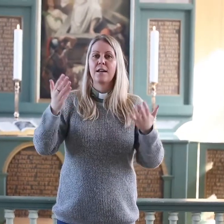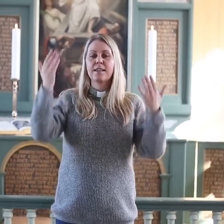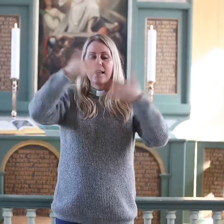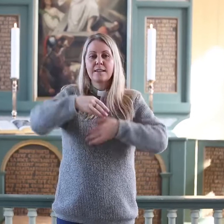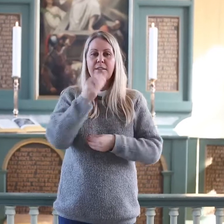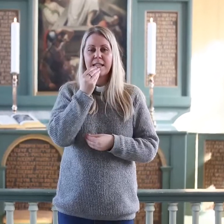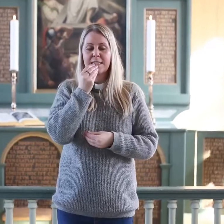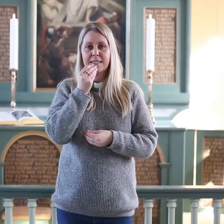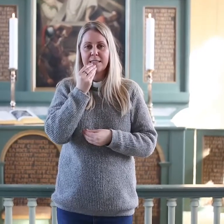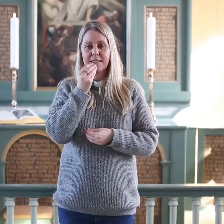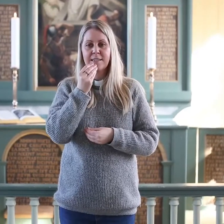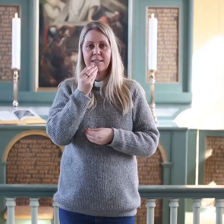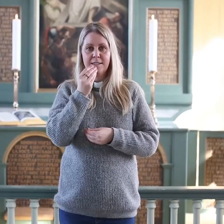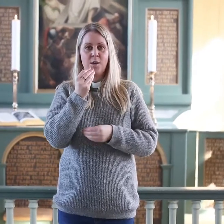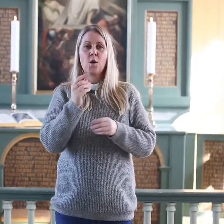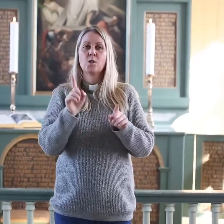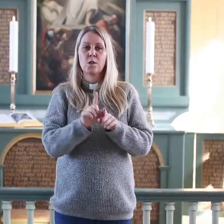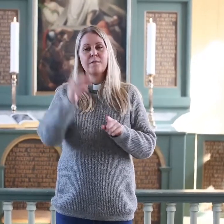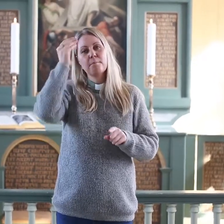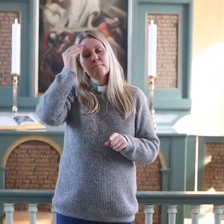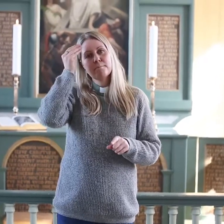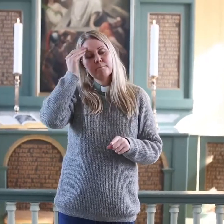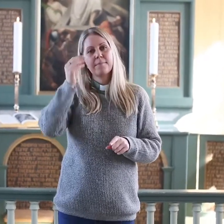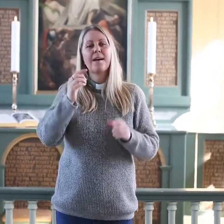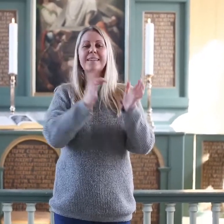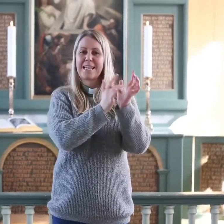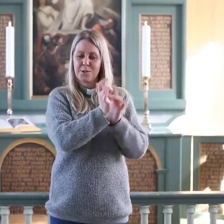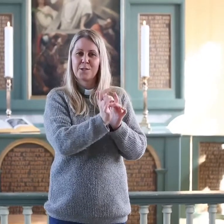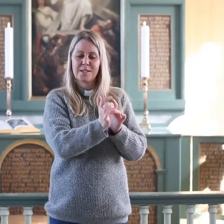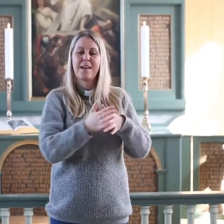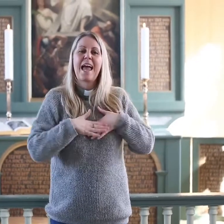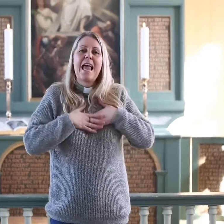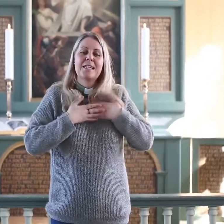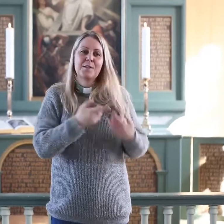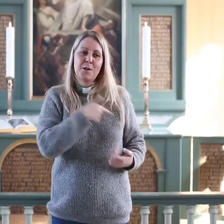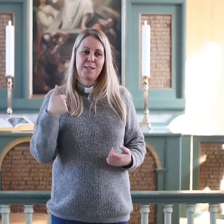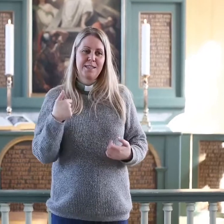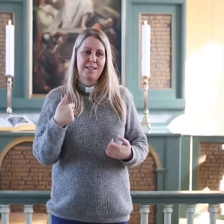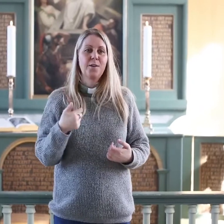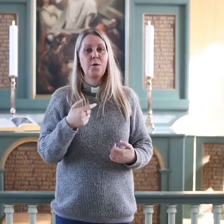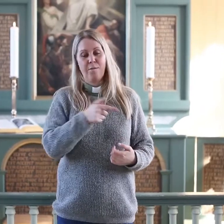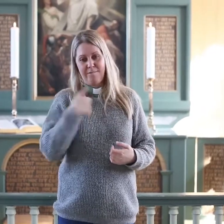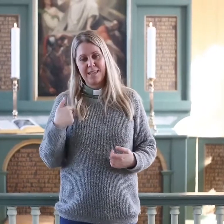om Jesus og hans kjærlighet til oss, og den kjærligheten vi skal ha til hverandre.